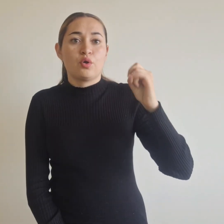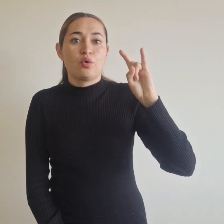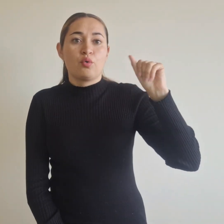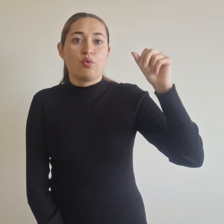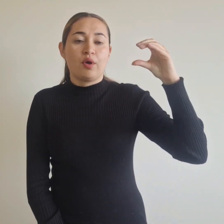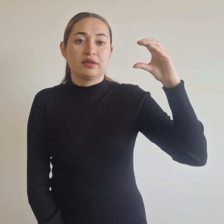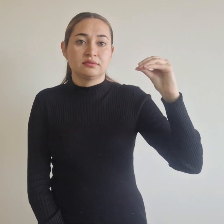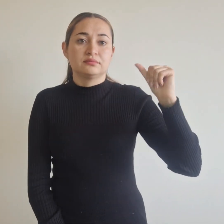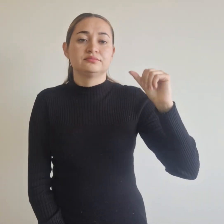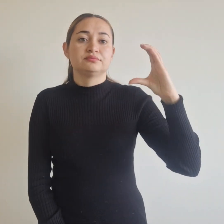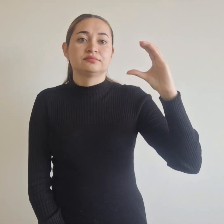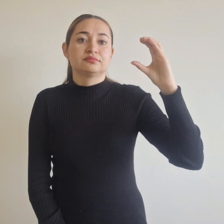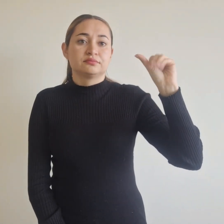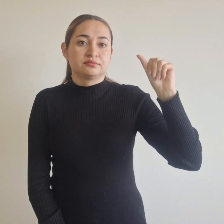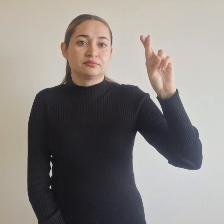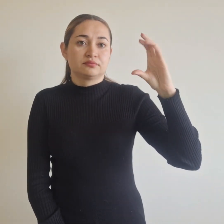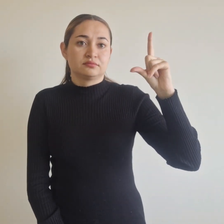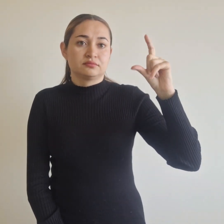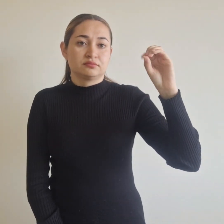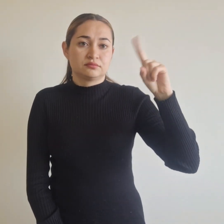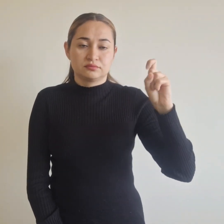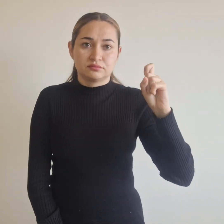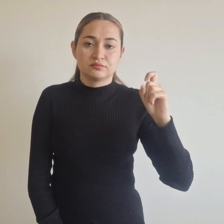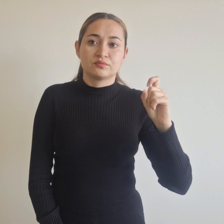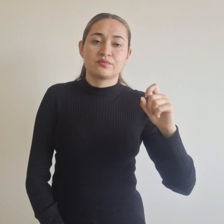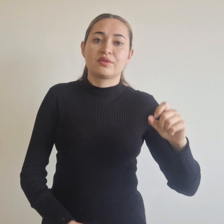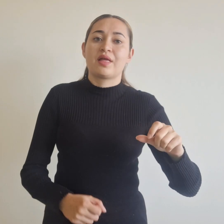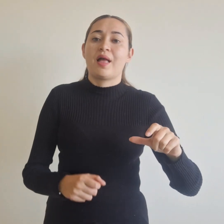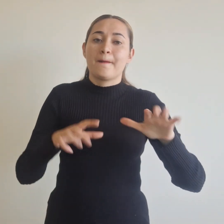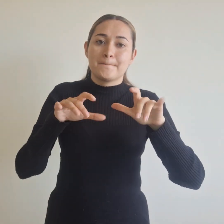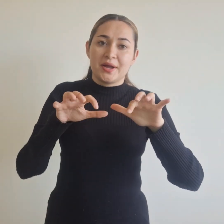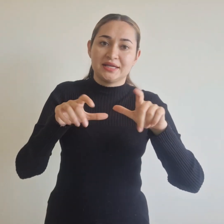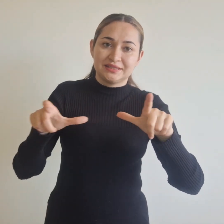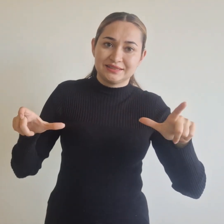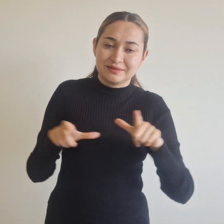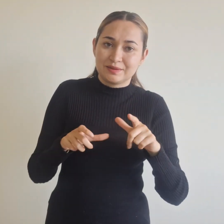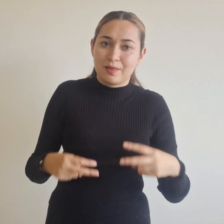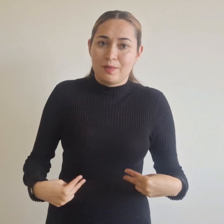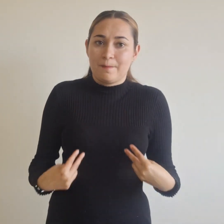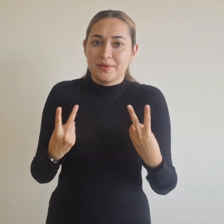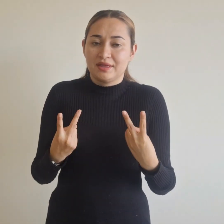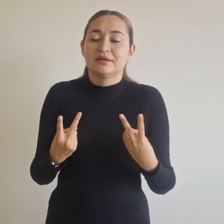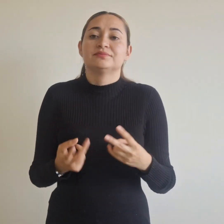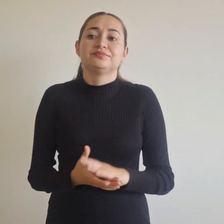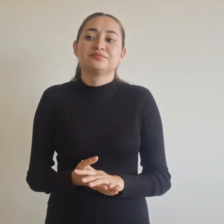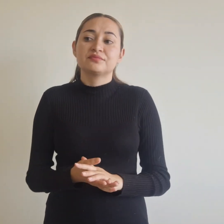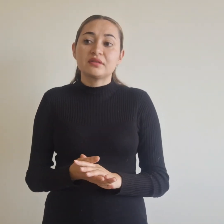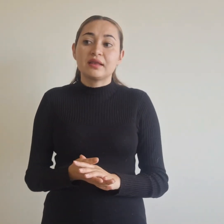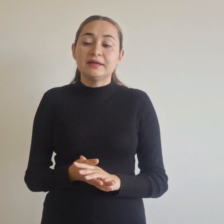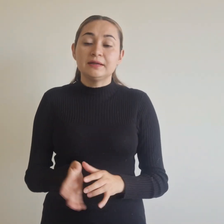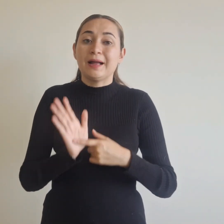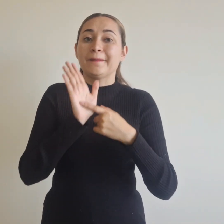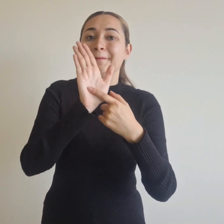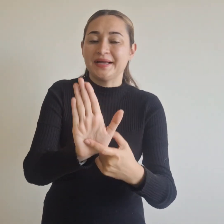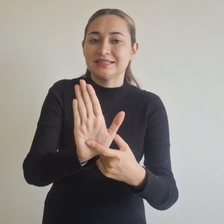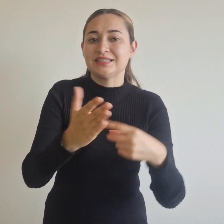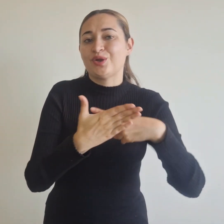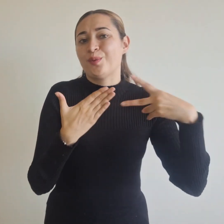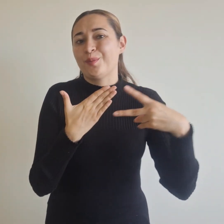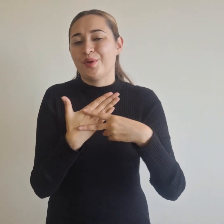Secretario de Movilidad y Vida Territorial, enfatizó, la medida de pico y placa es una estrategia de gestión de